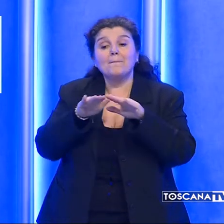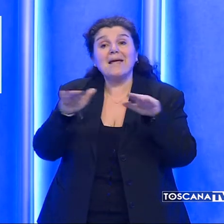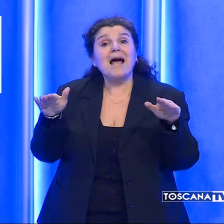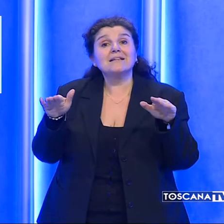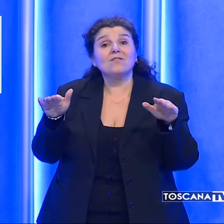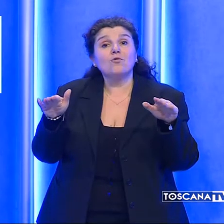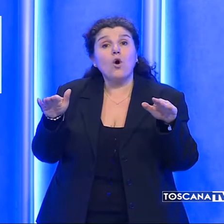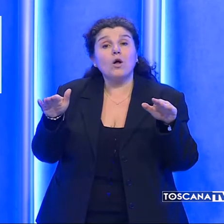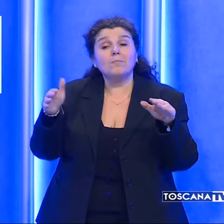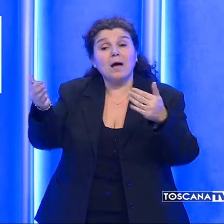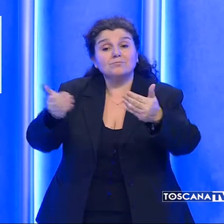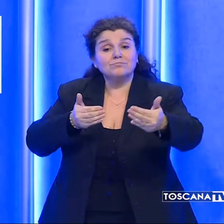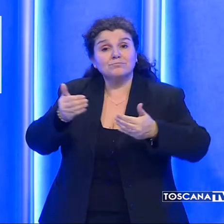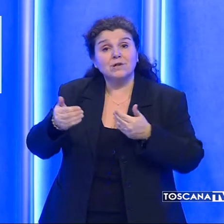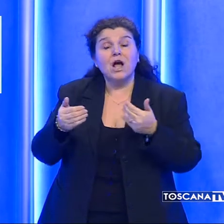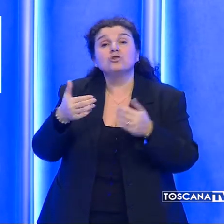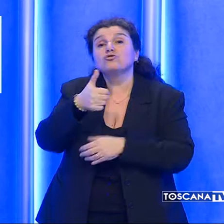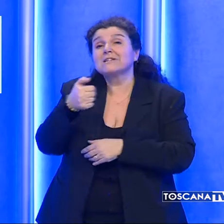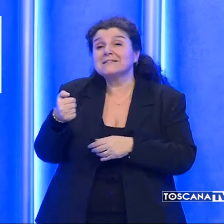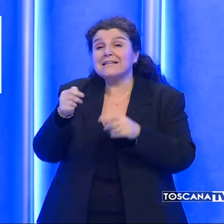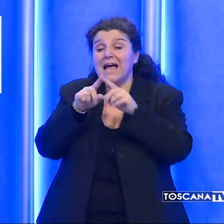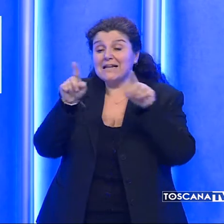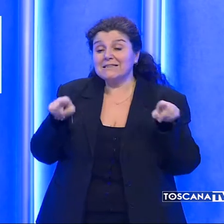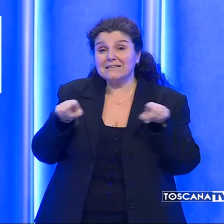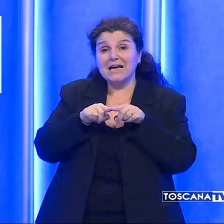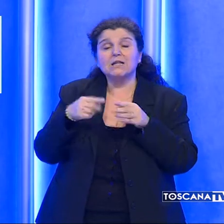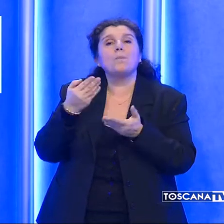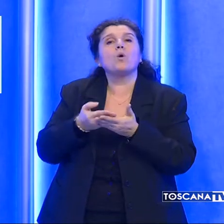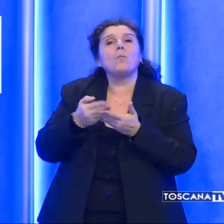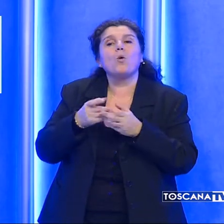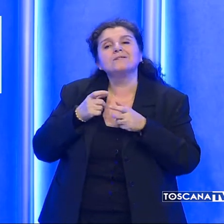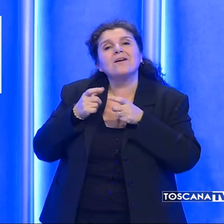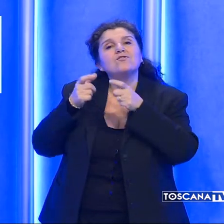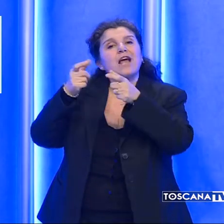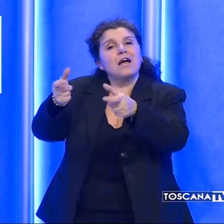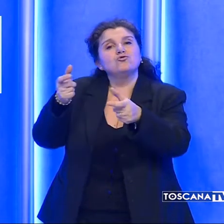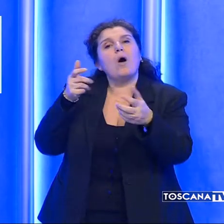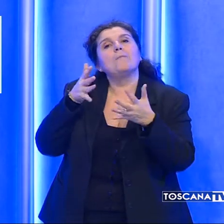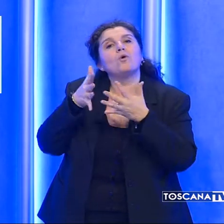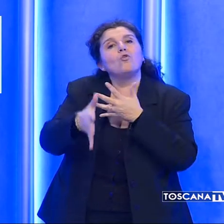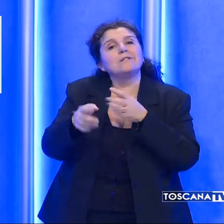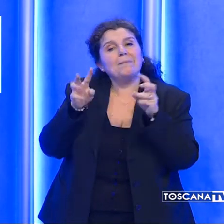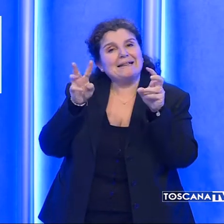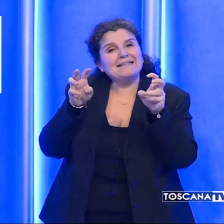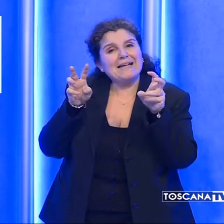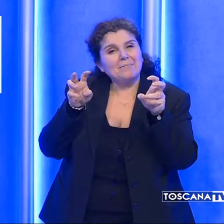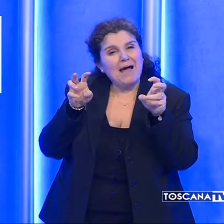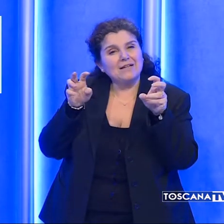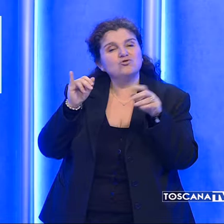raccoglie centinaia di schede su proposte di viaggio, approfondimenti tematici,